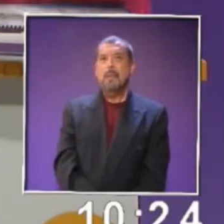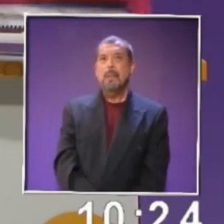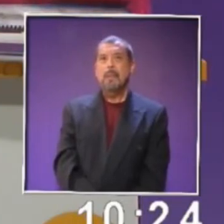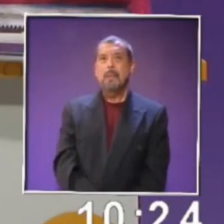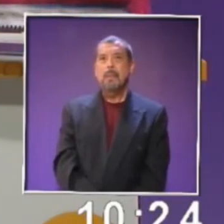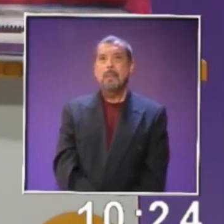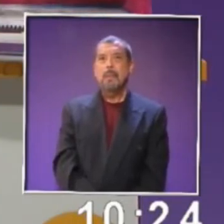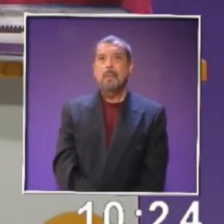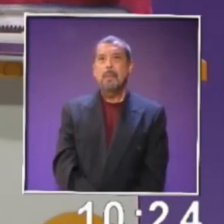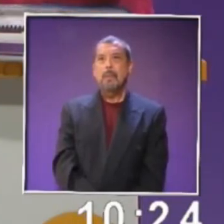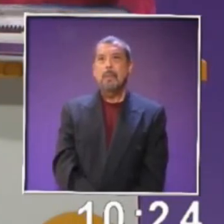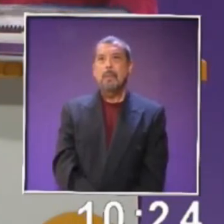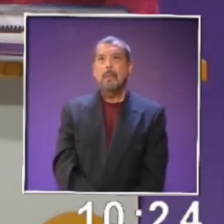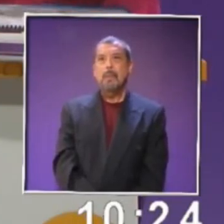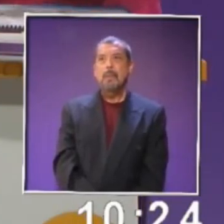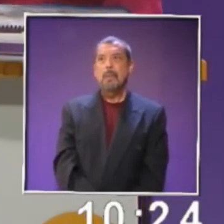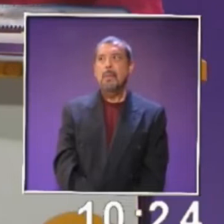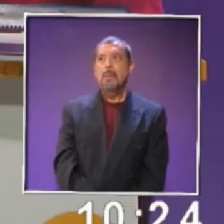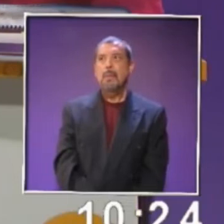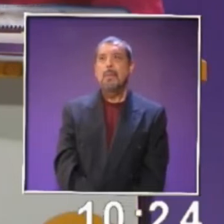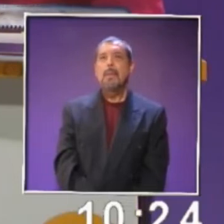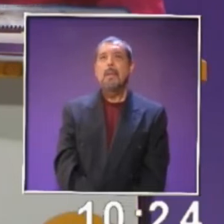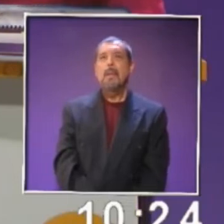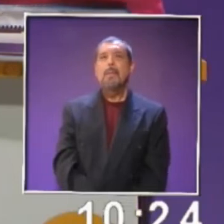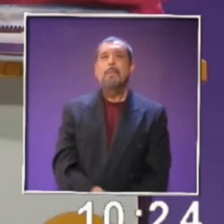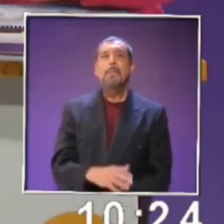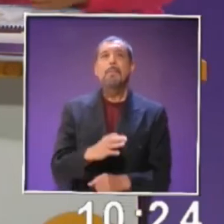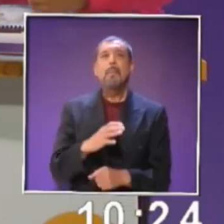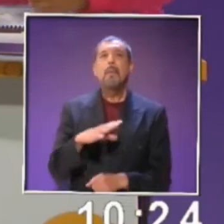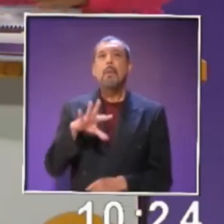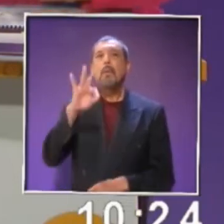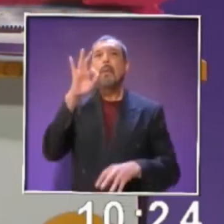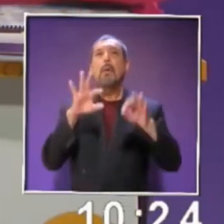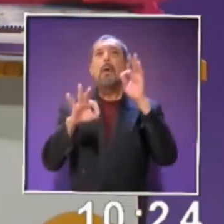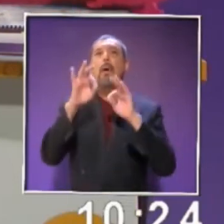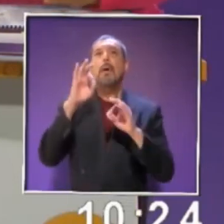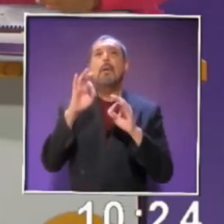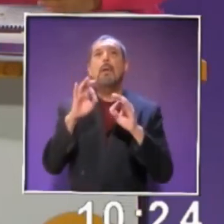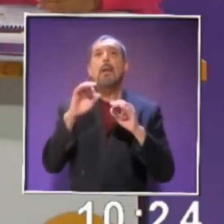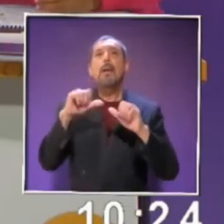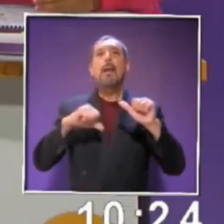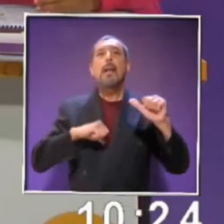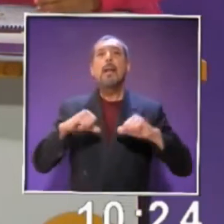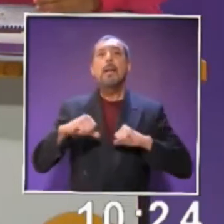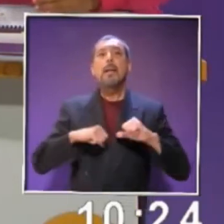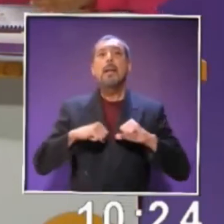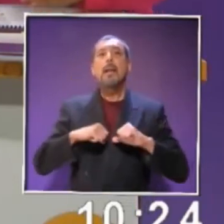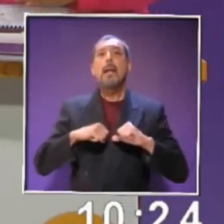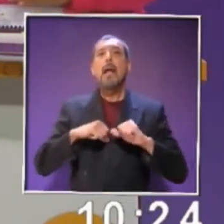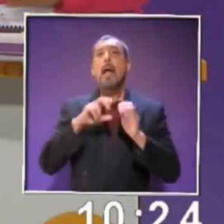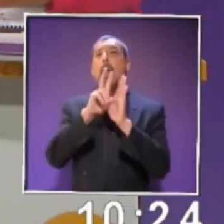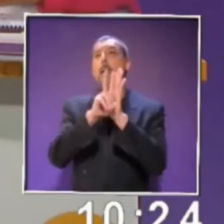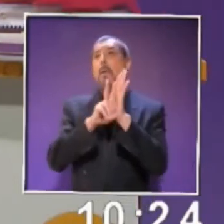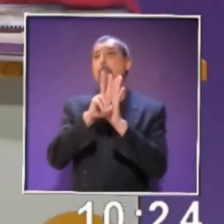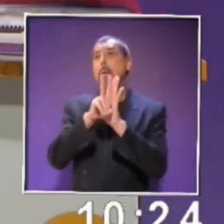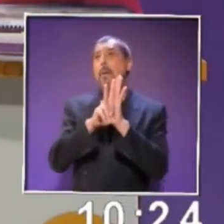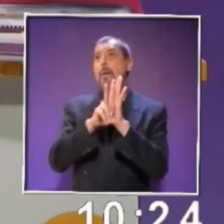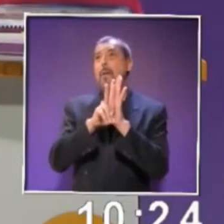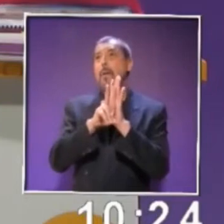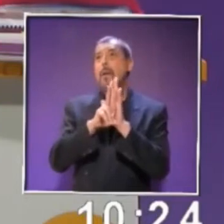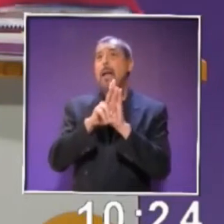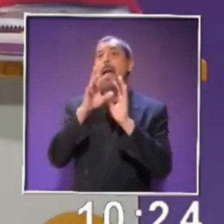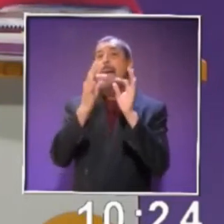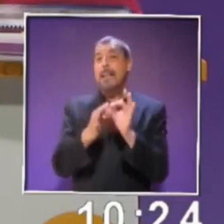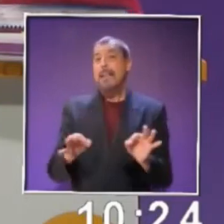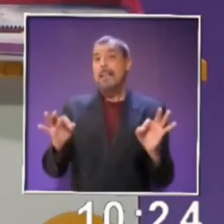A ver, hay un pequeño detallito ahí, el momento de proyectar el video, pero bueno, a ver, compañera, ¿es